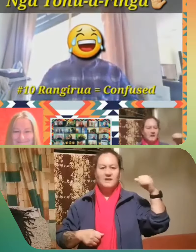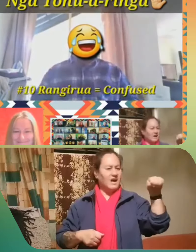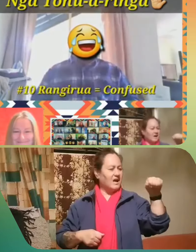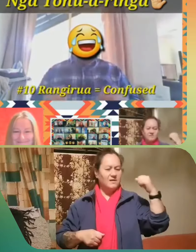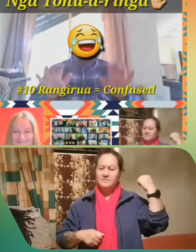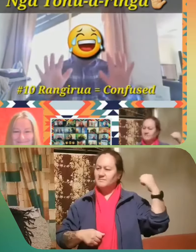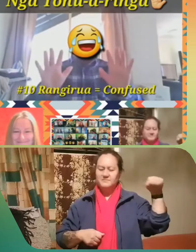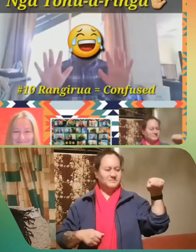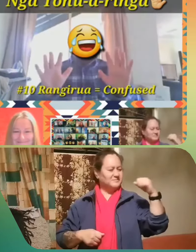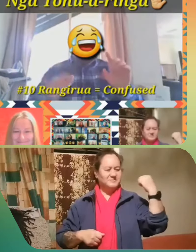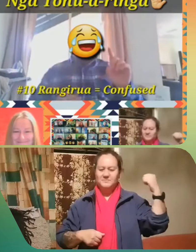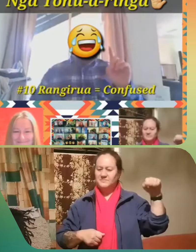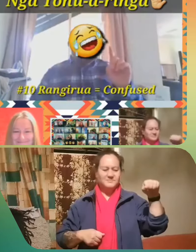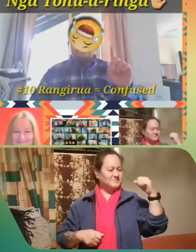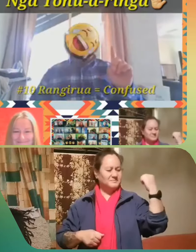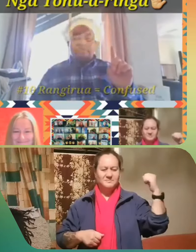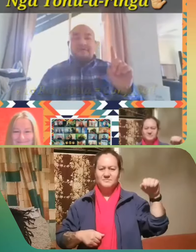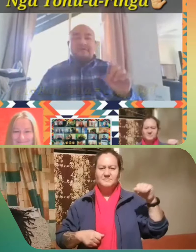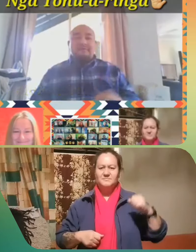Kāu.